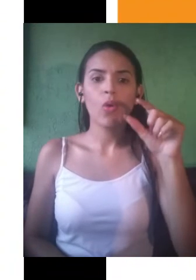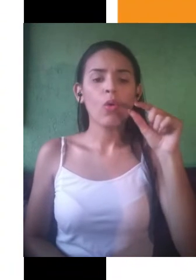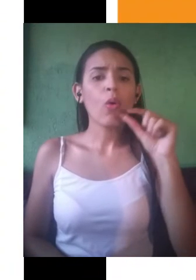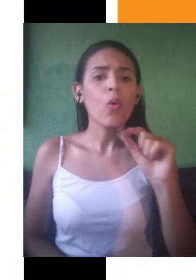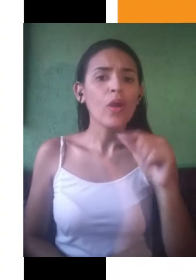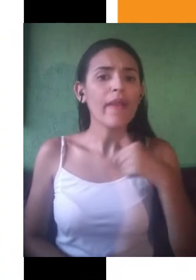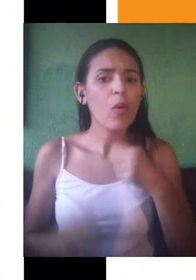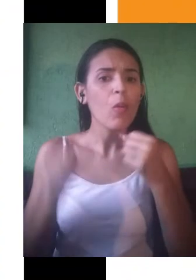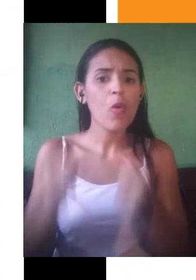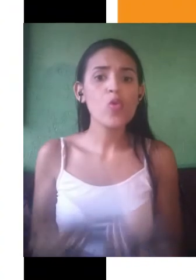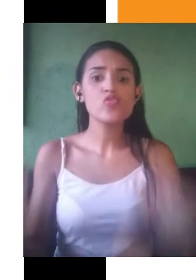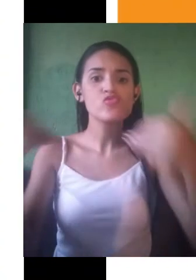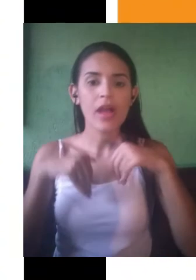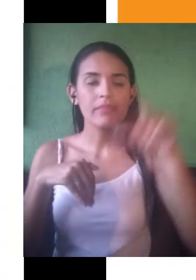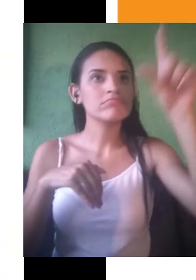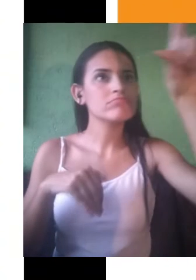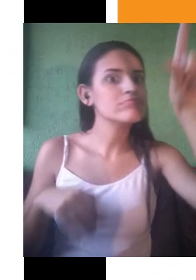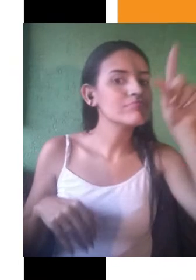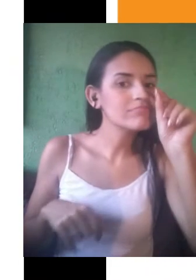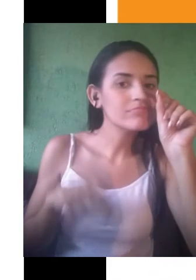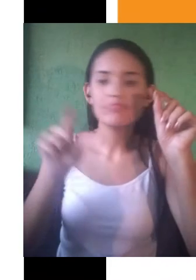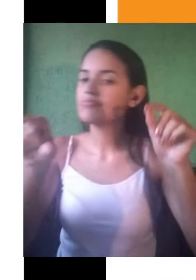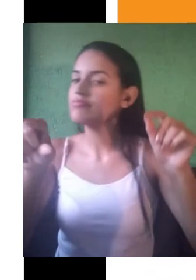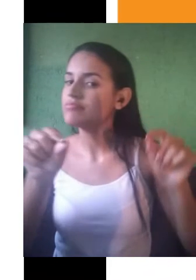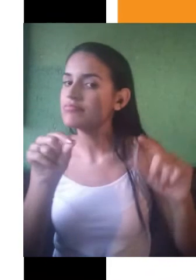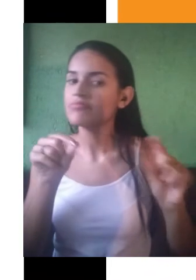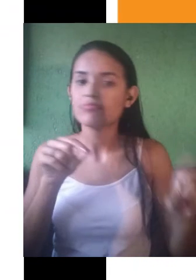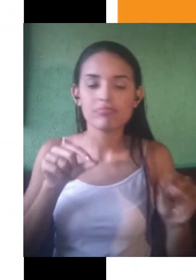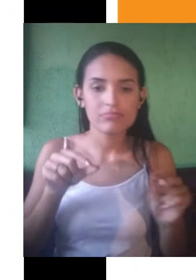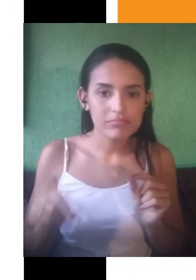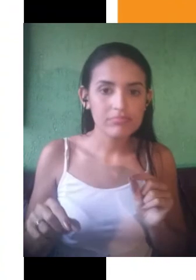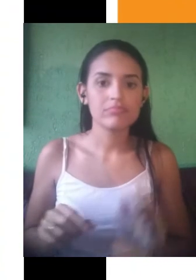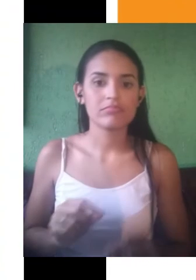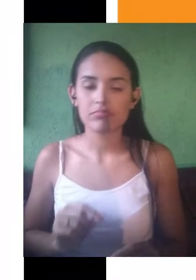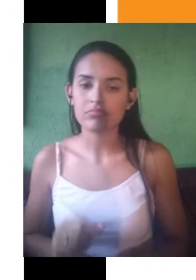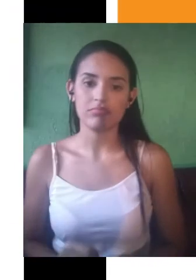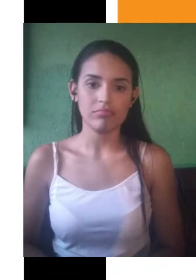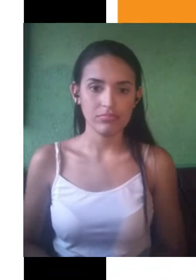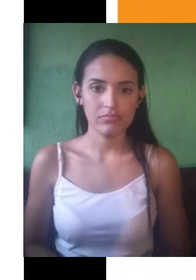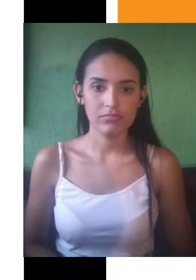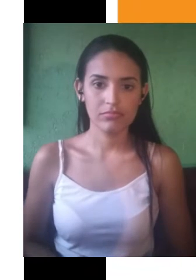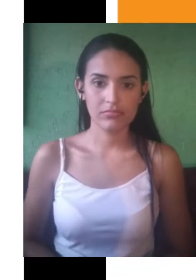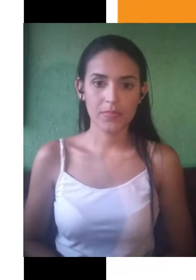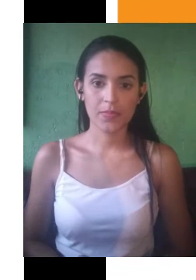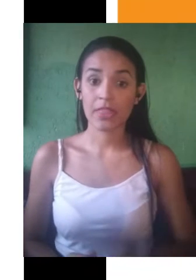E aí a gente seleciona essas informações e tenta organizá-las já pensando em cada um dos parágrafos.